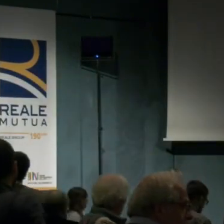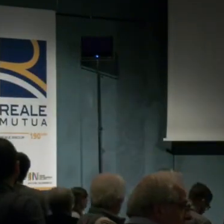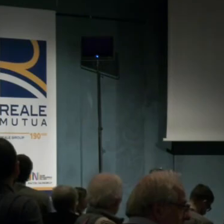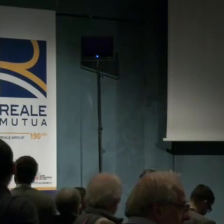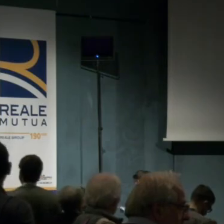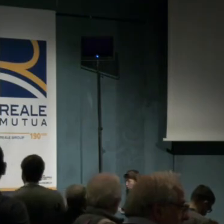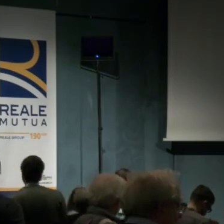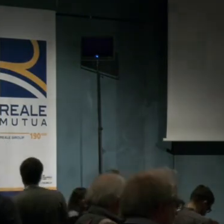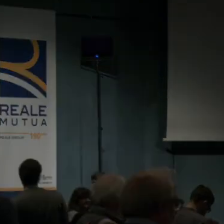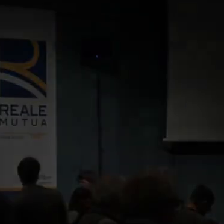grazie grazie grazie grazie grazie a